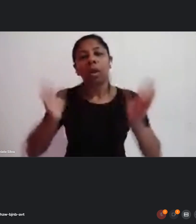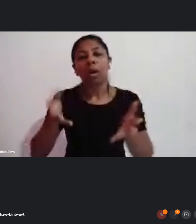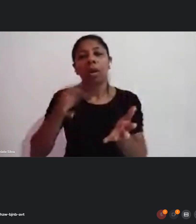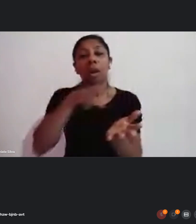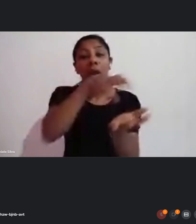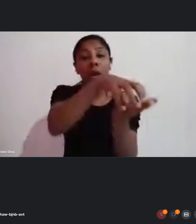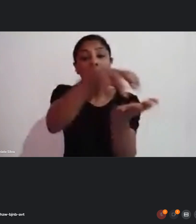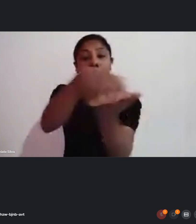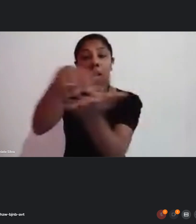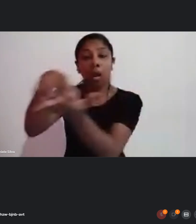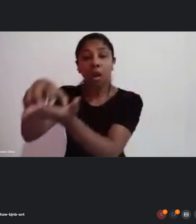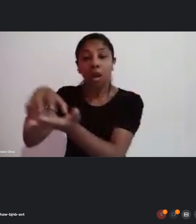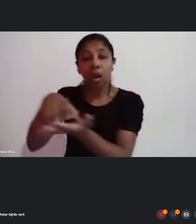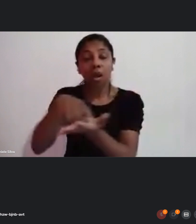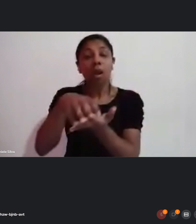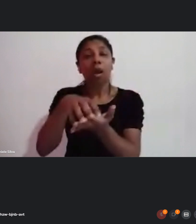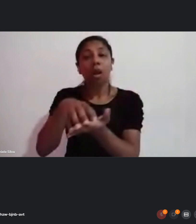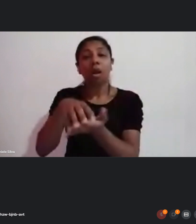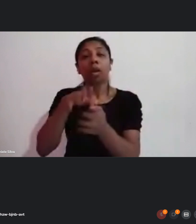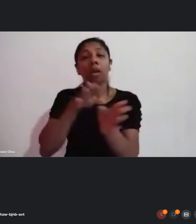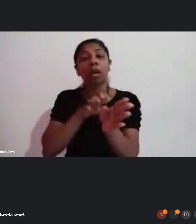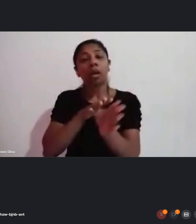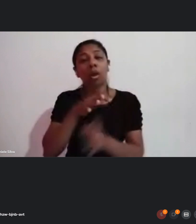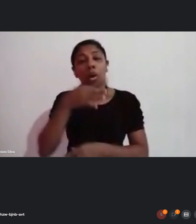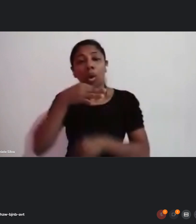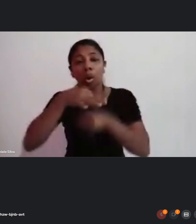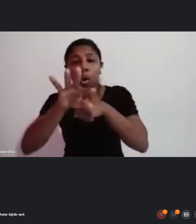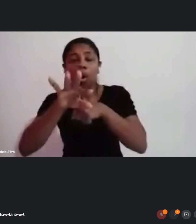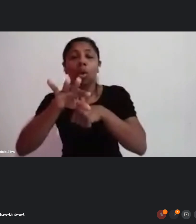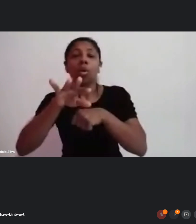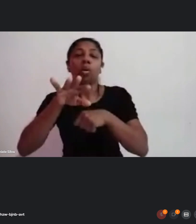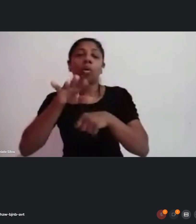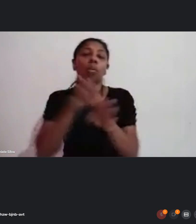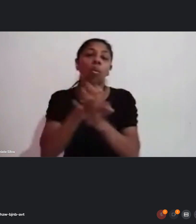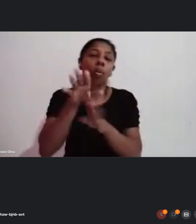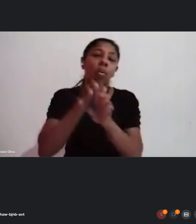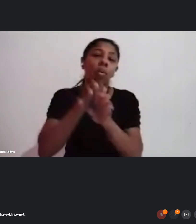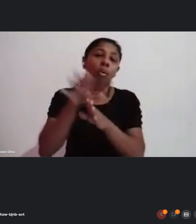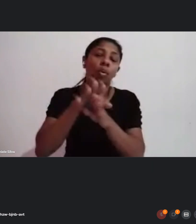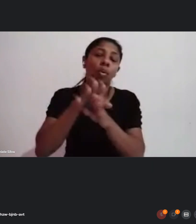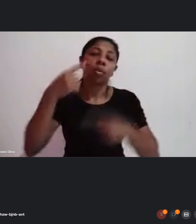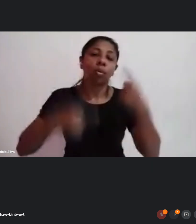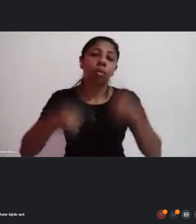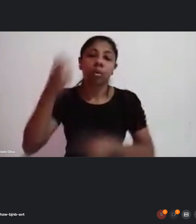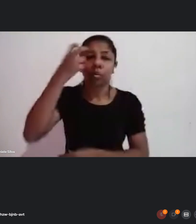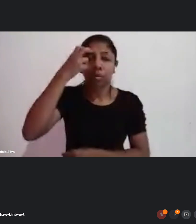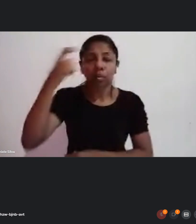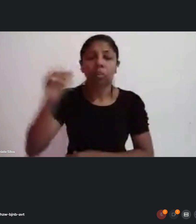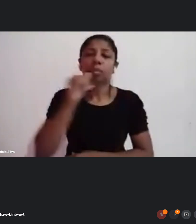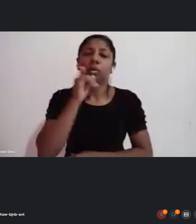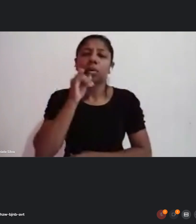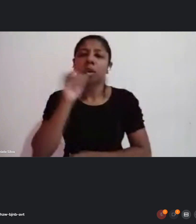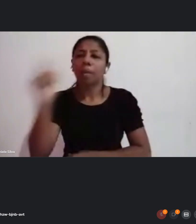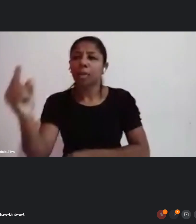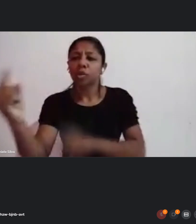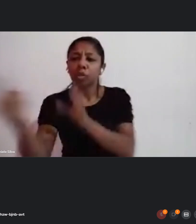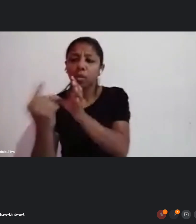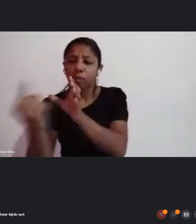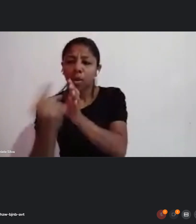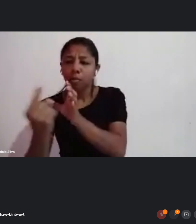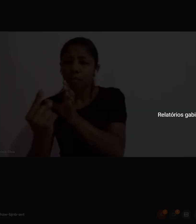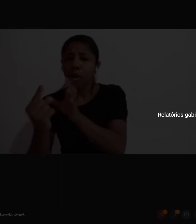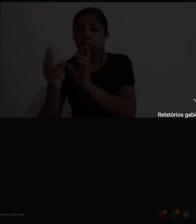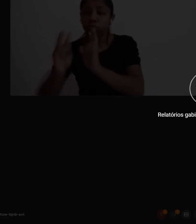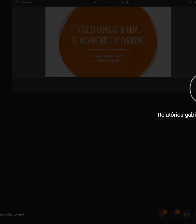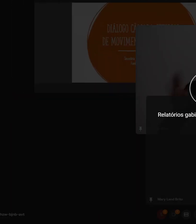que é algo sugerido pelo Conselho Nacional de Política Cultural, que é o quê? Quando pessoas de um mesmo segmento se juntam para debater uma política